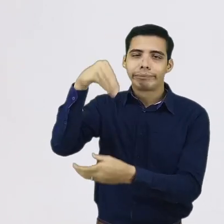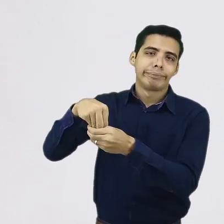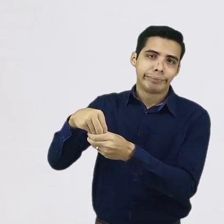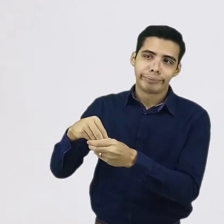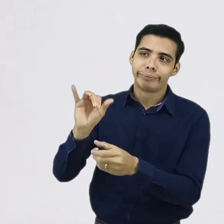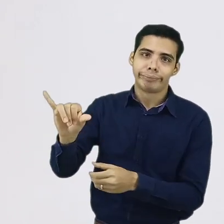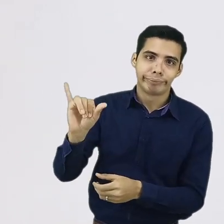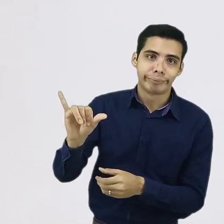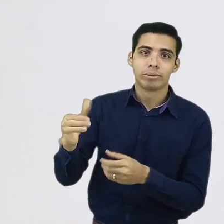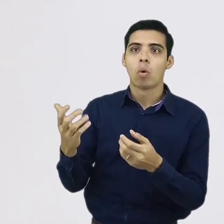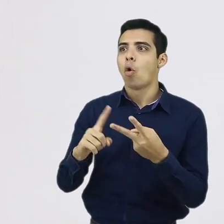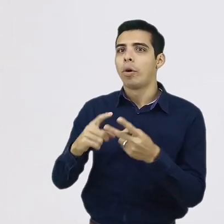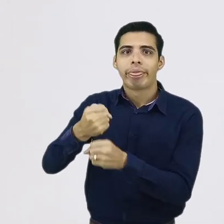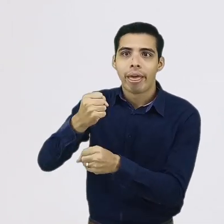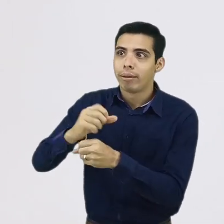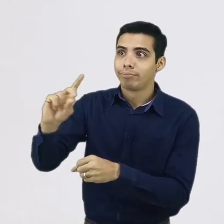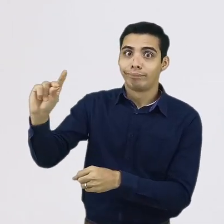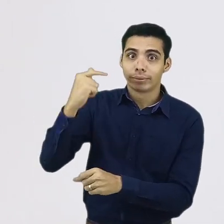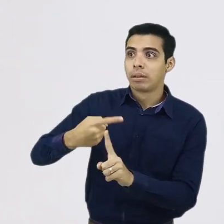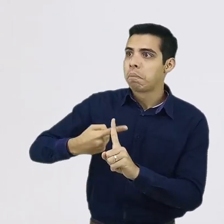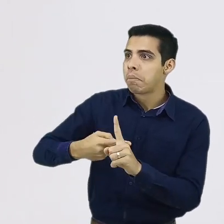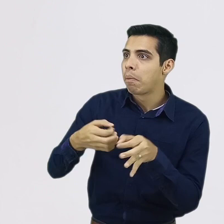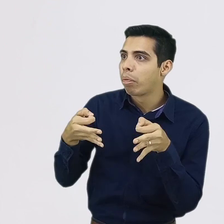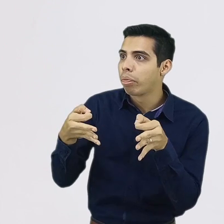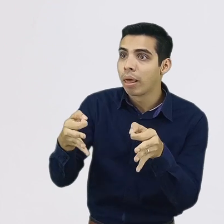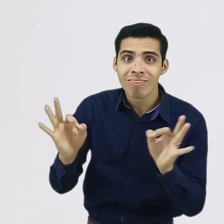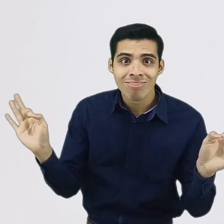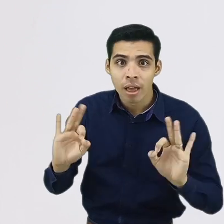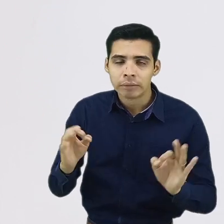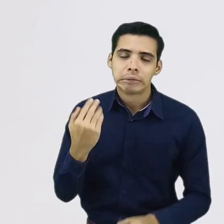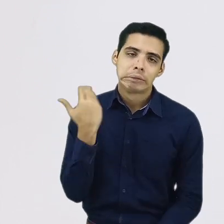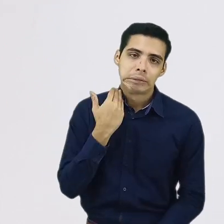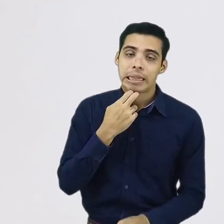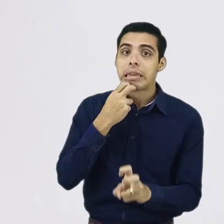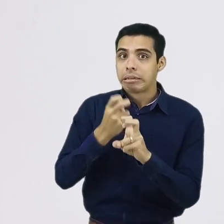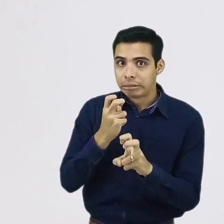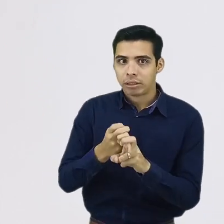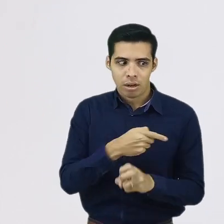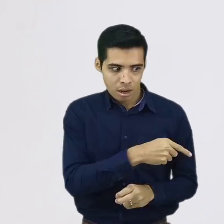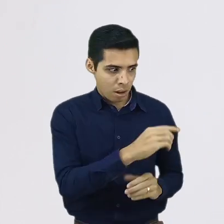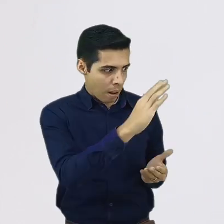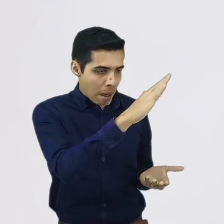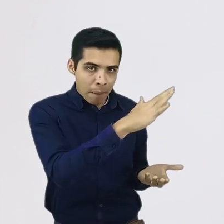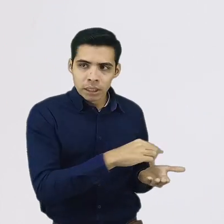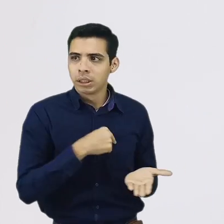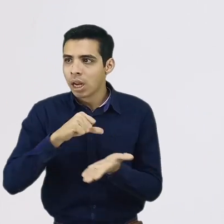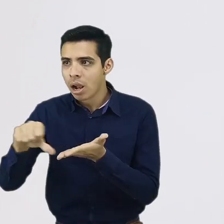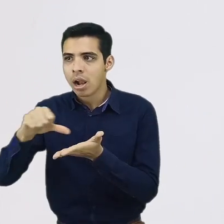quedarnos sin empleo y no conseguir en los meses siguientes. Esto termina consumiendo más tu dinero para el fondo de emergencias, pero te voy a asegurar que no